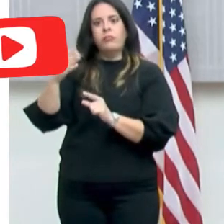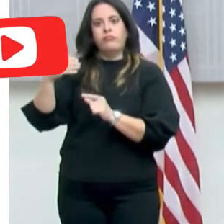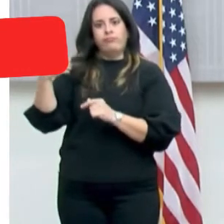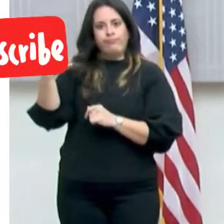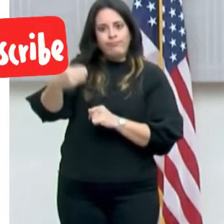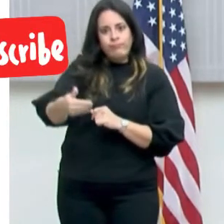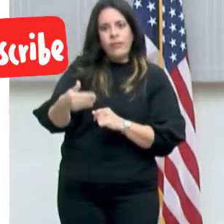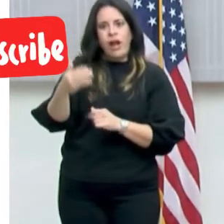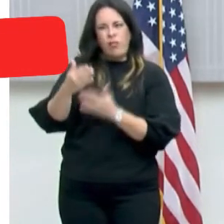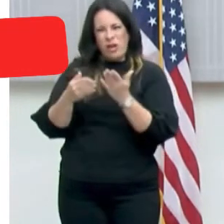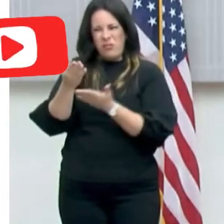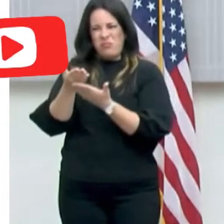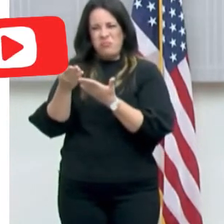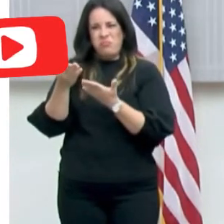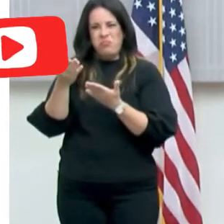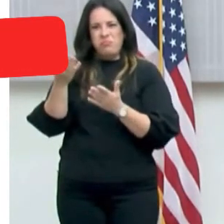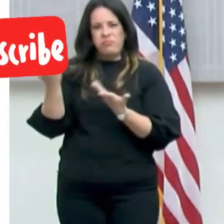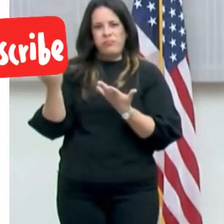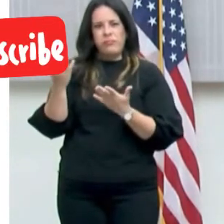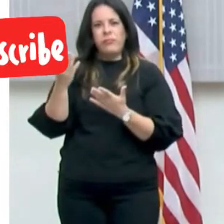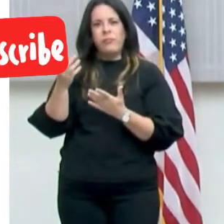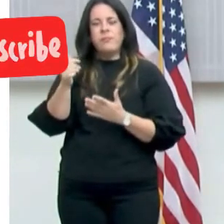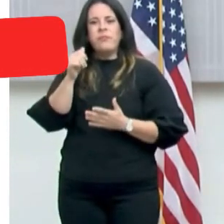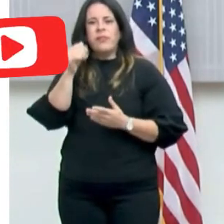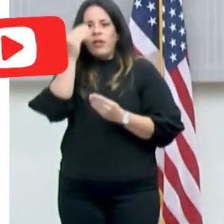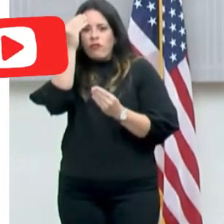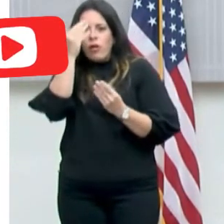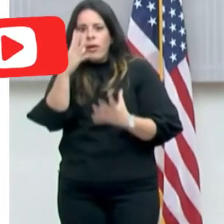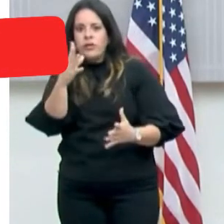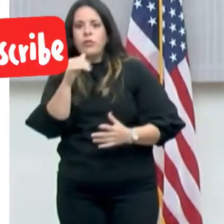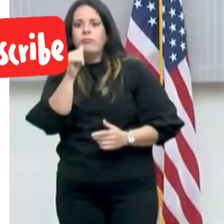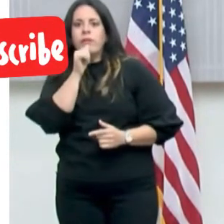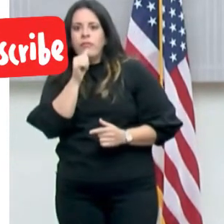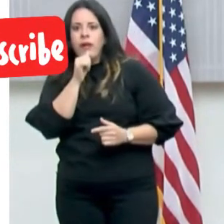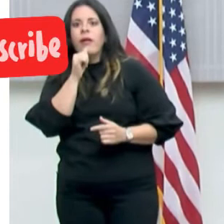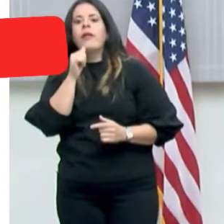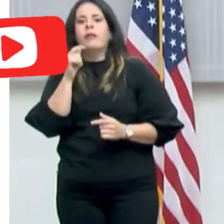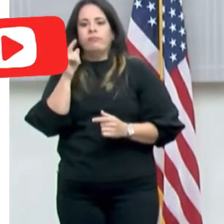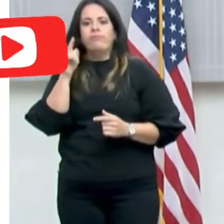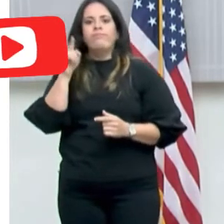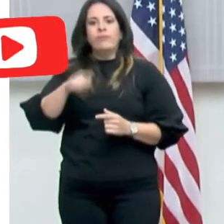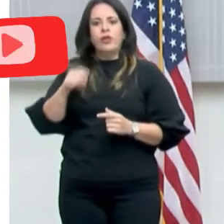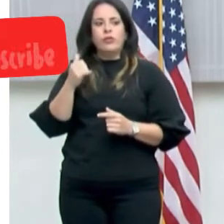y, vuelvo y te repito, varias confidencias que se están investigando y en su momento se les erradicará.